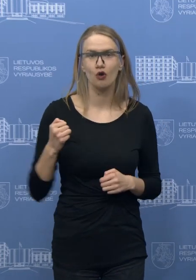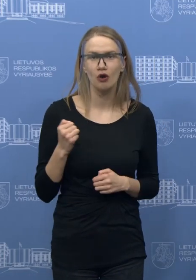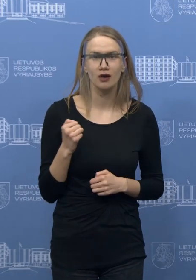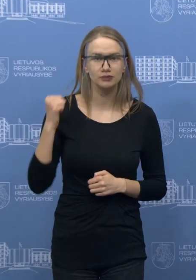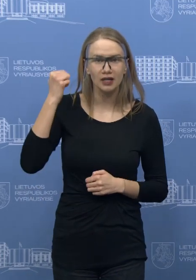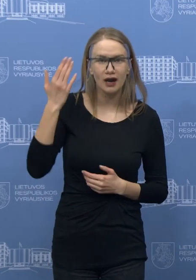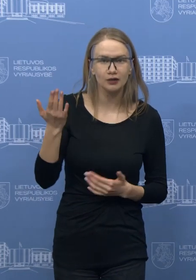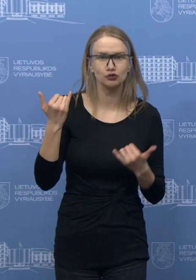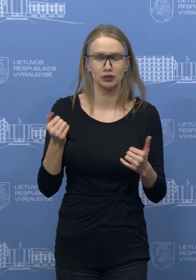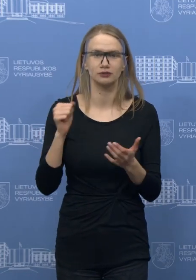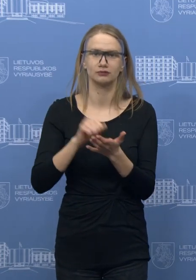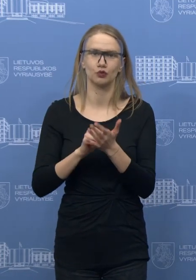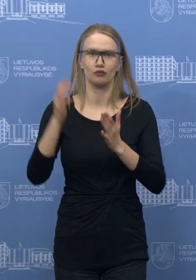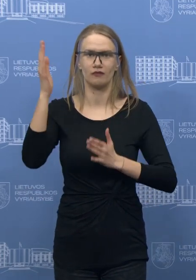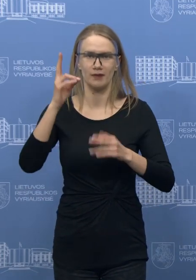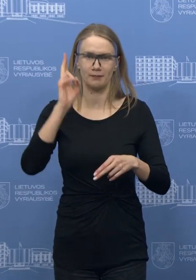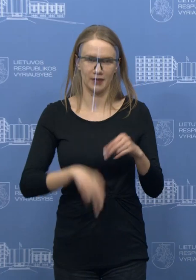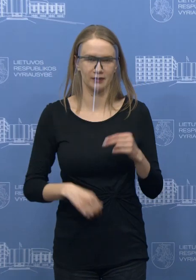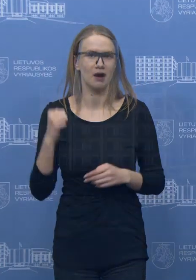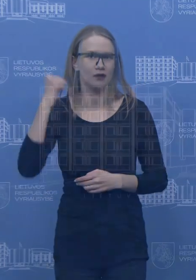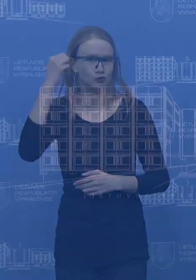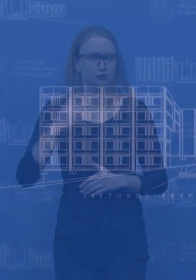Šiandien spaudos konferenciją baigėme. Ačiūrėjusia.